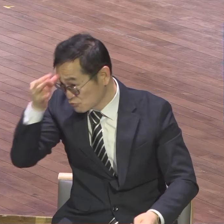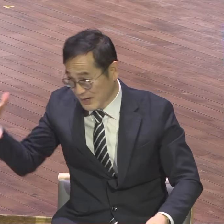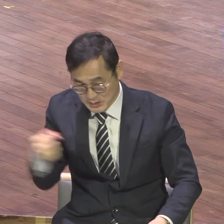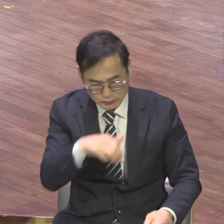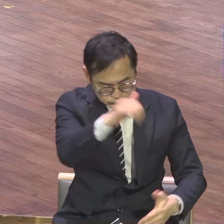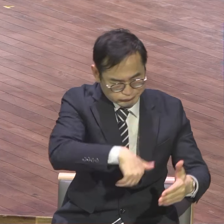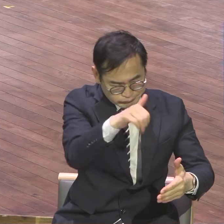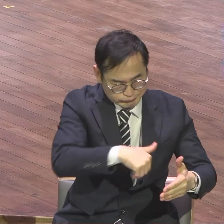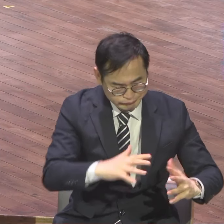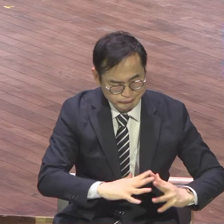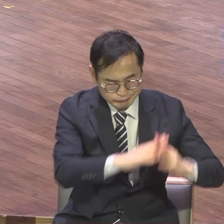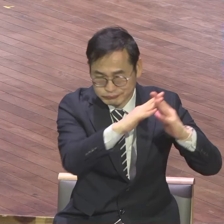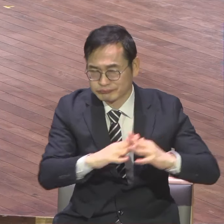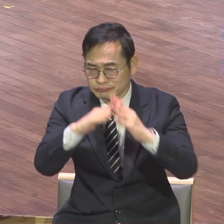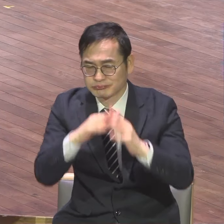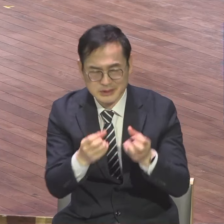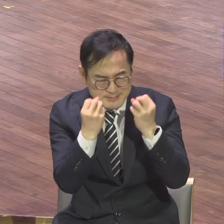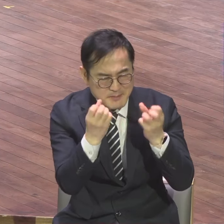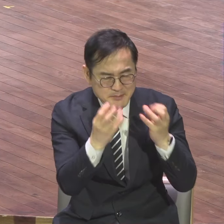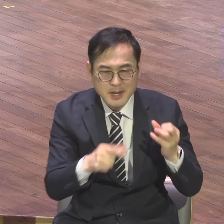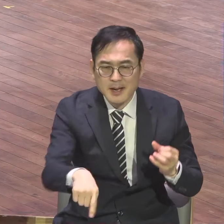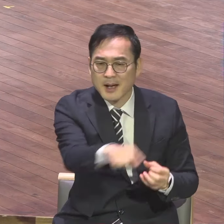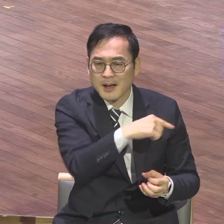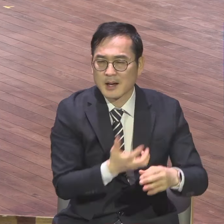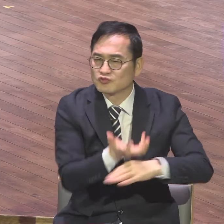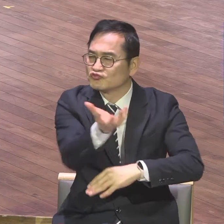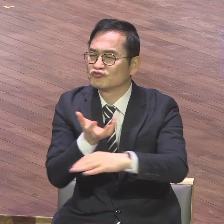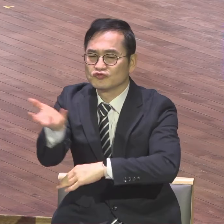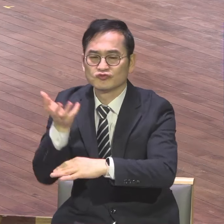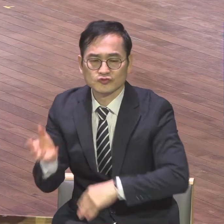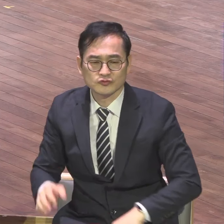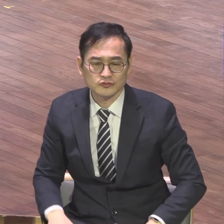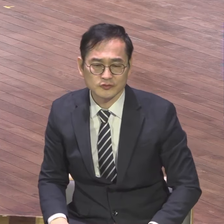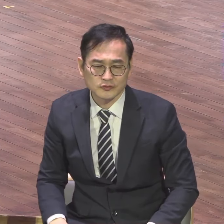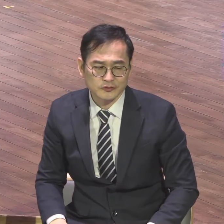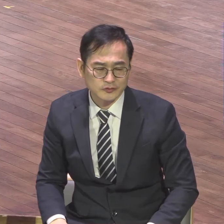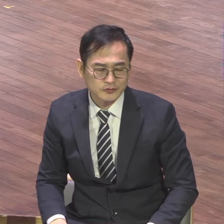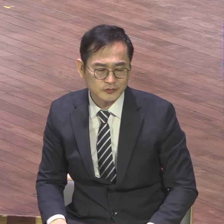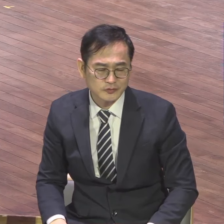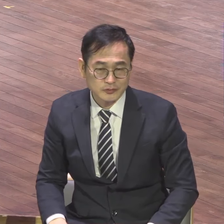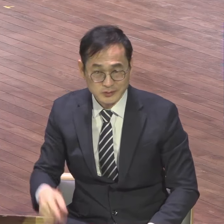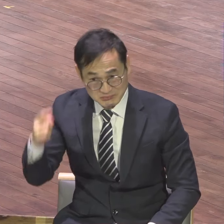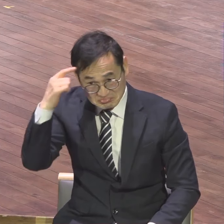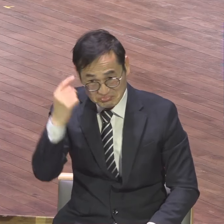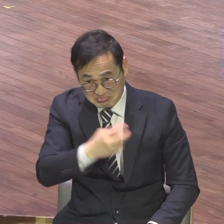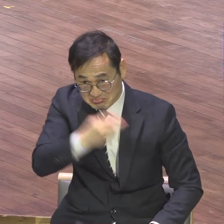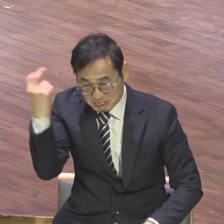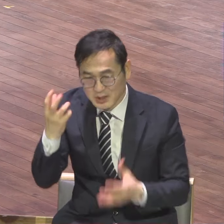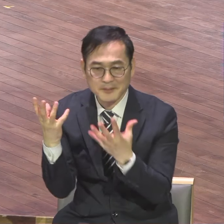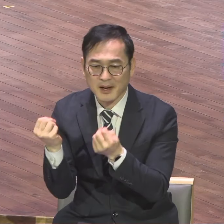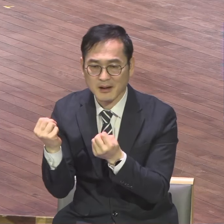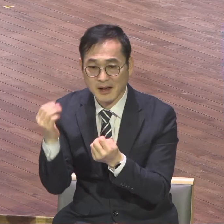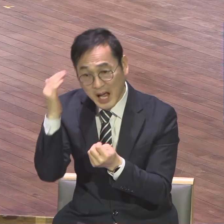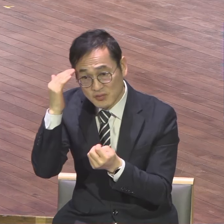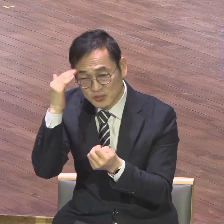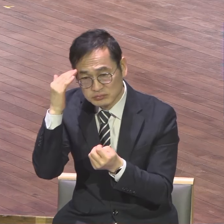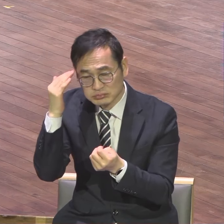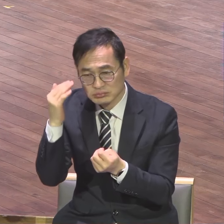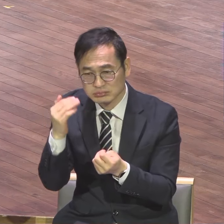없어요. 우리 한국 사람만 세자리 숫자 IQ가. 머리가 엄청 좋단 말이에요. 그러니까 전 세계에